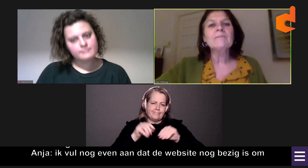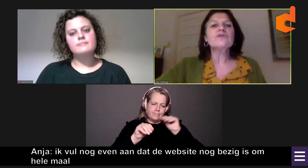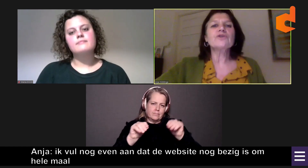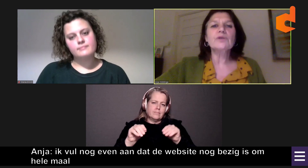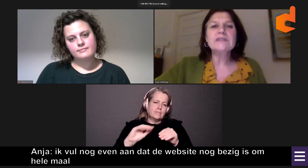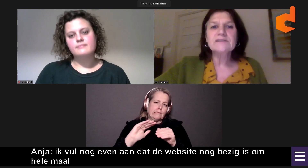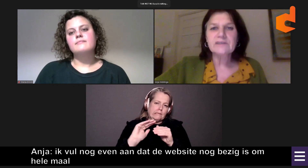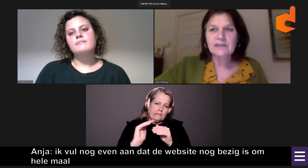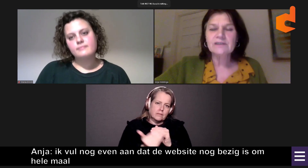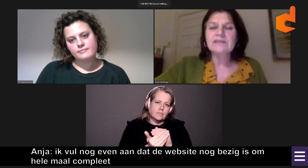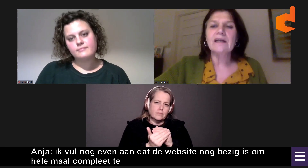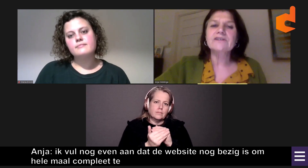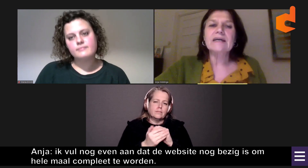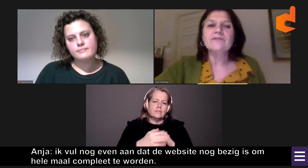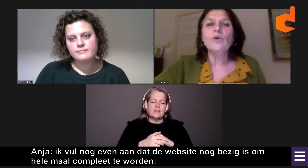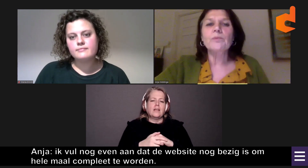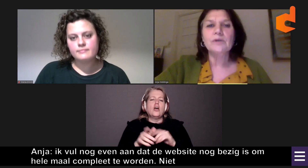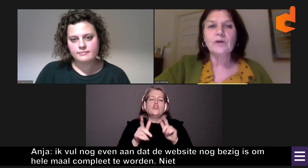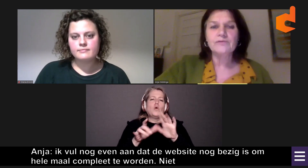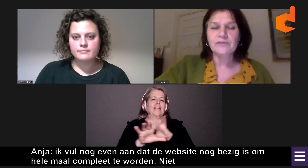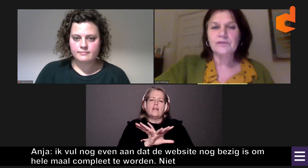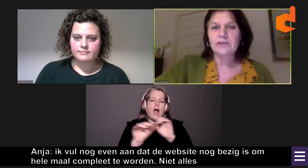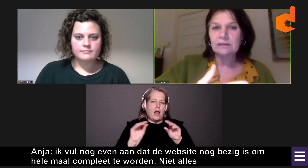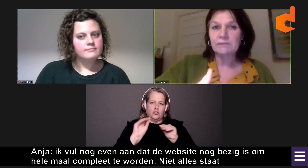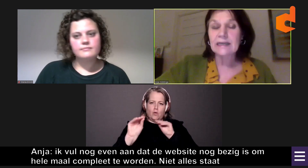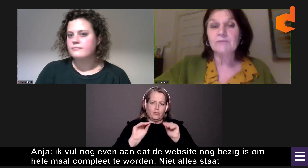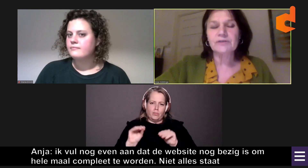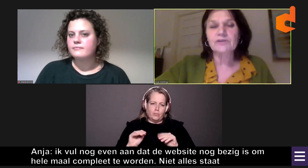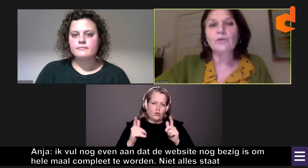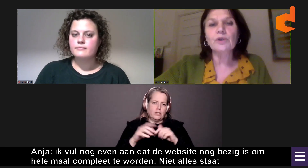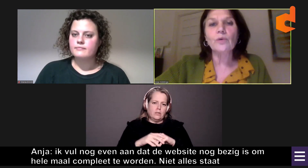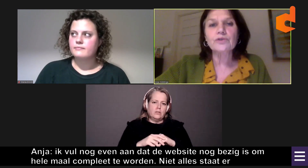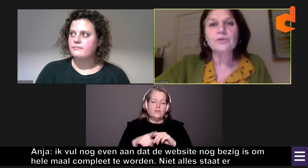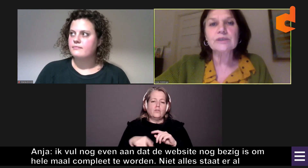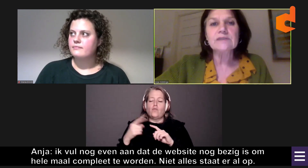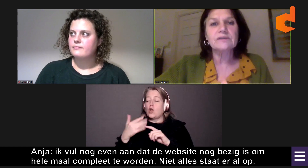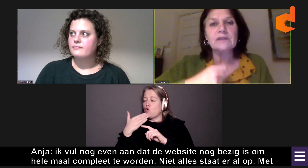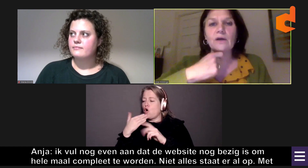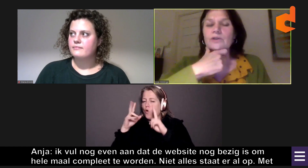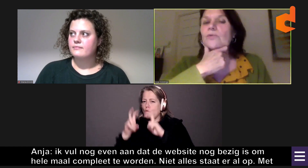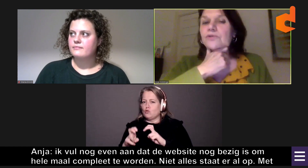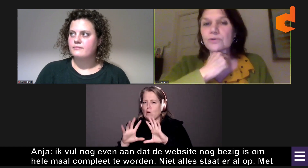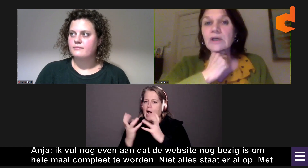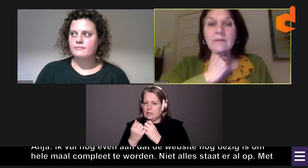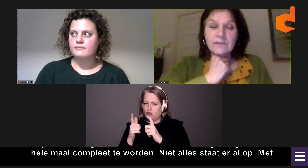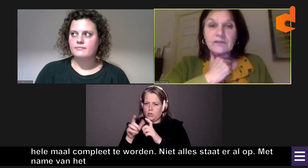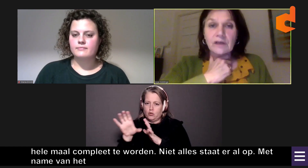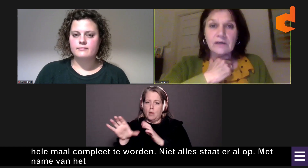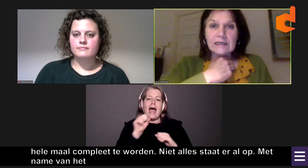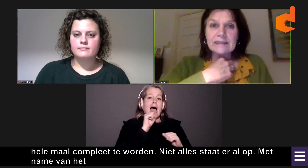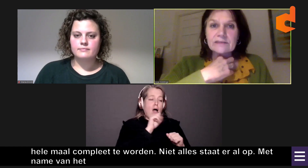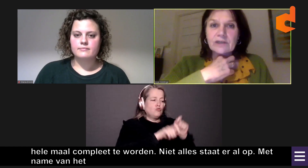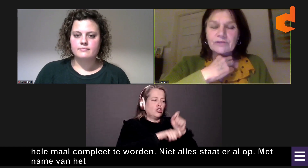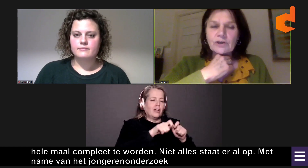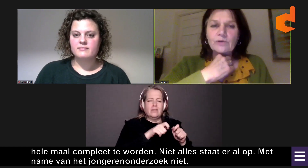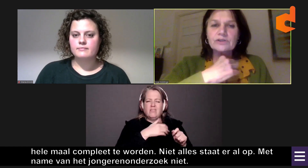worden. Dat is waar. Niet alles staat erop, met name van het jongerenonderzoek niet. Van het ouderenonderzoek, dat al